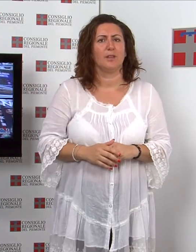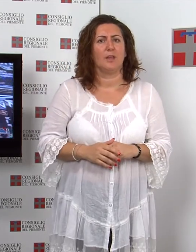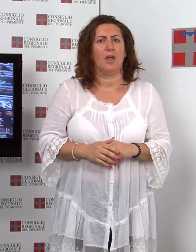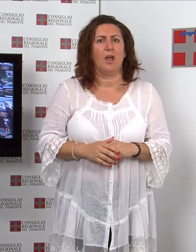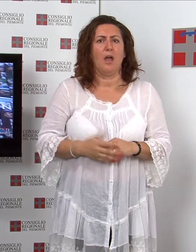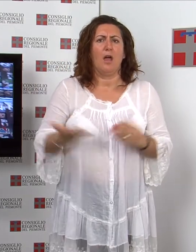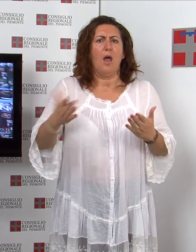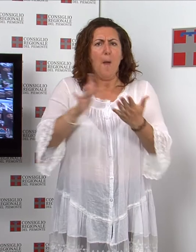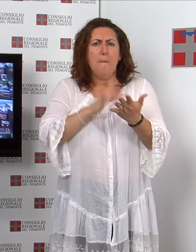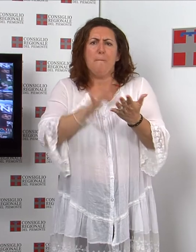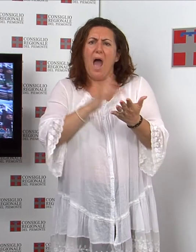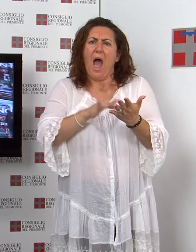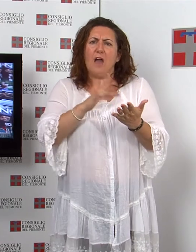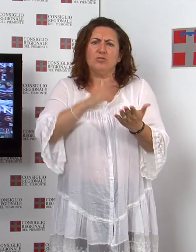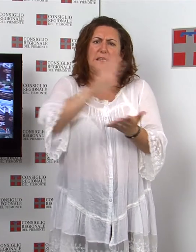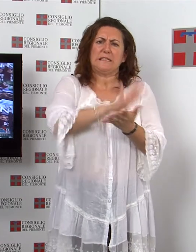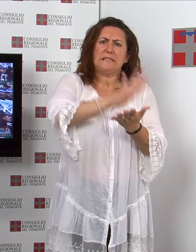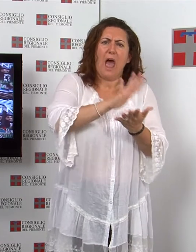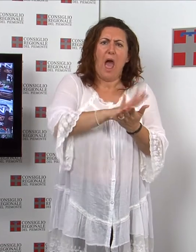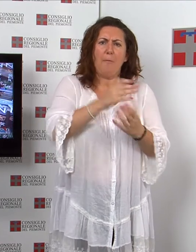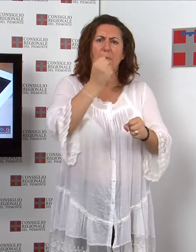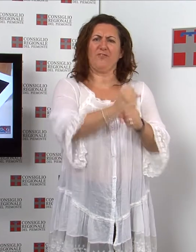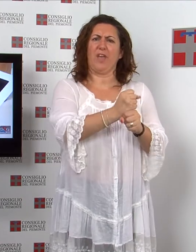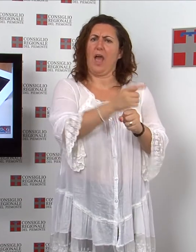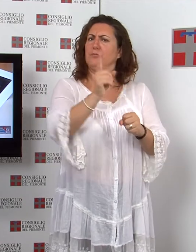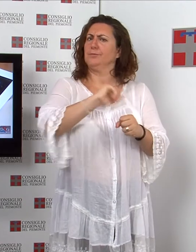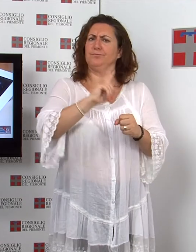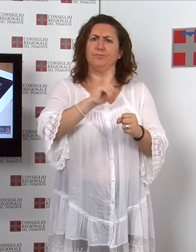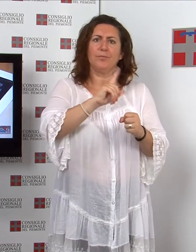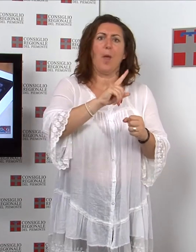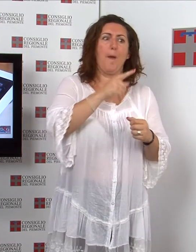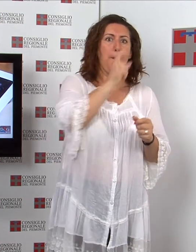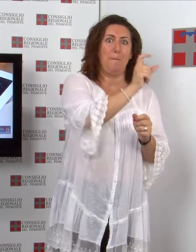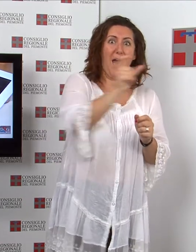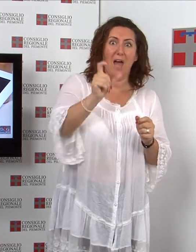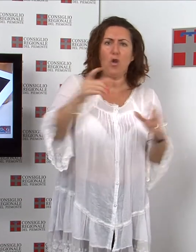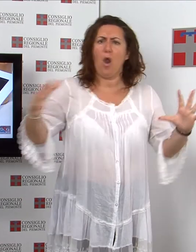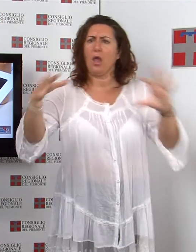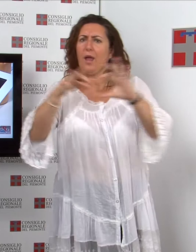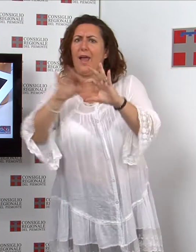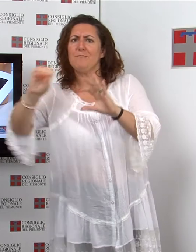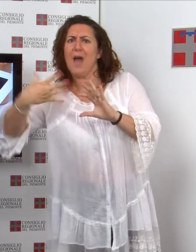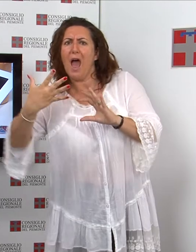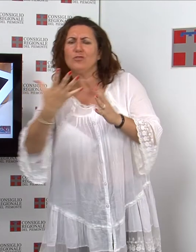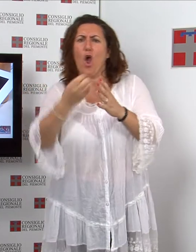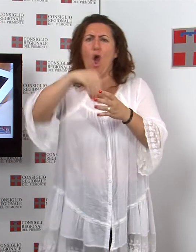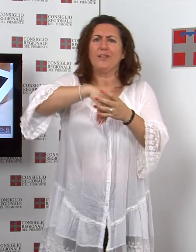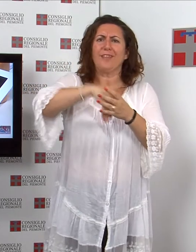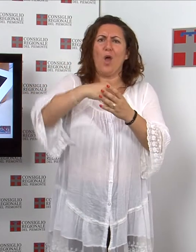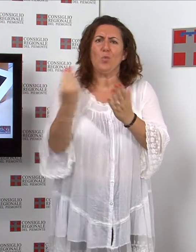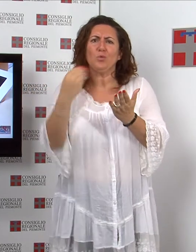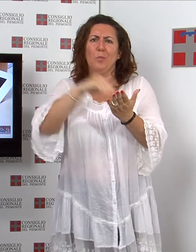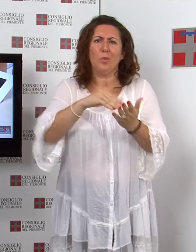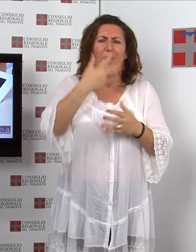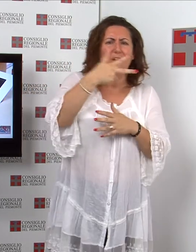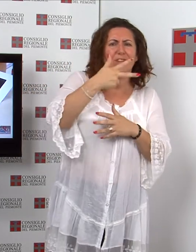stampate e statiche, ma la possibilità di associare alle parole e alle immagini contenuti extra che arricchiscono la fruizione del messaggio Video,